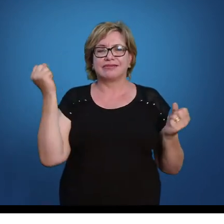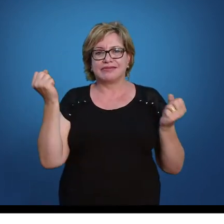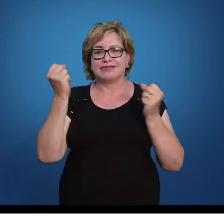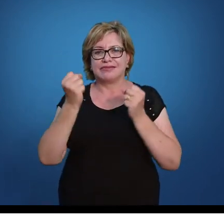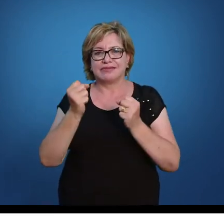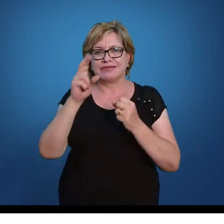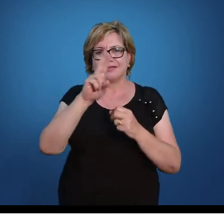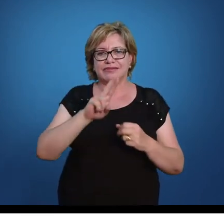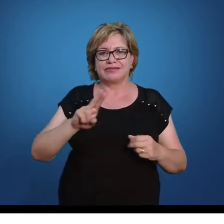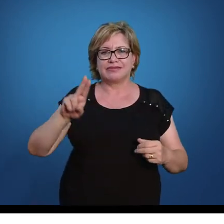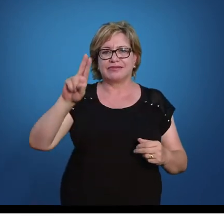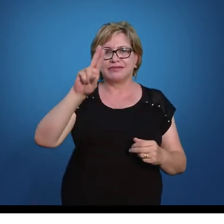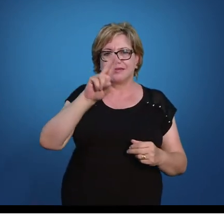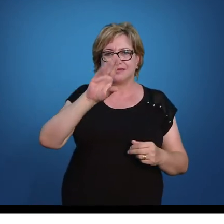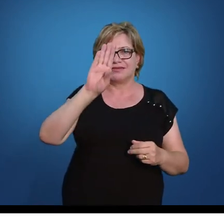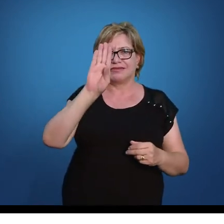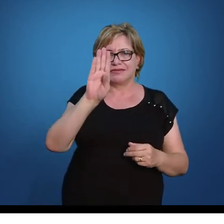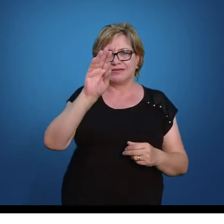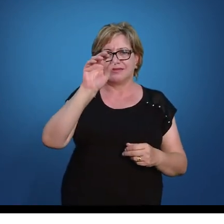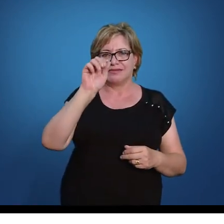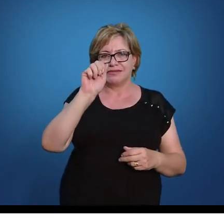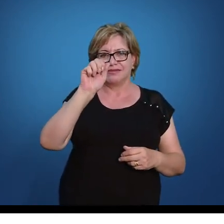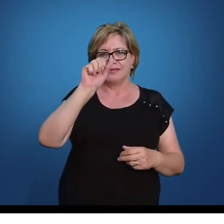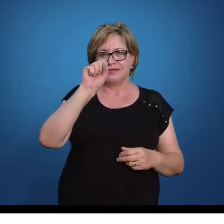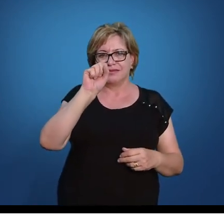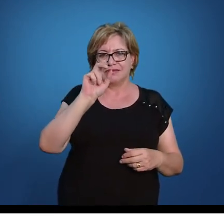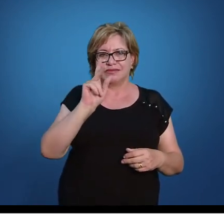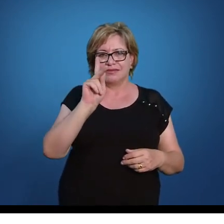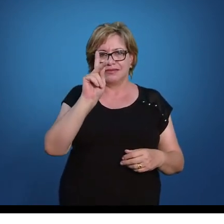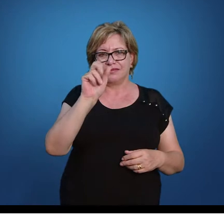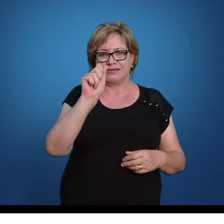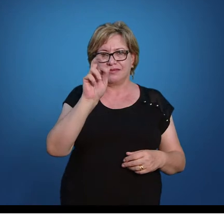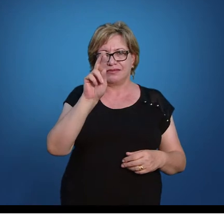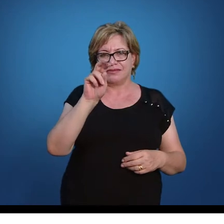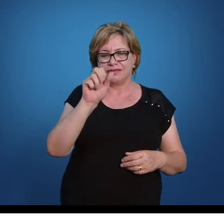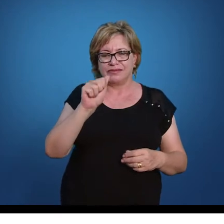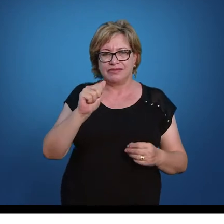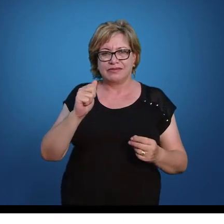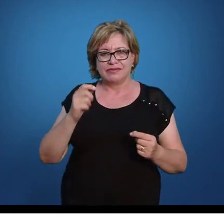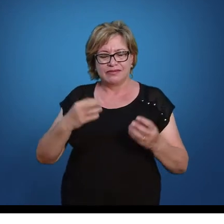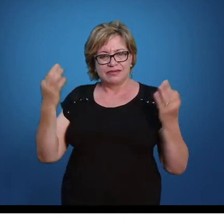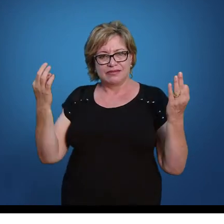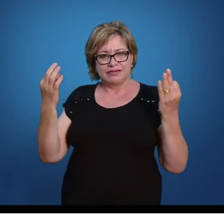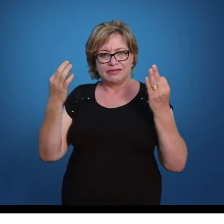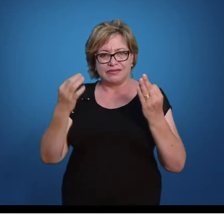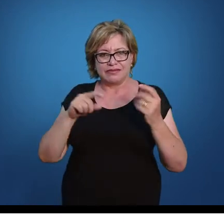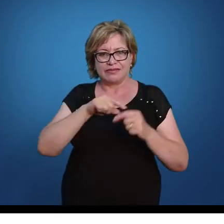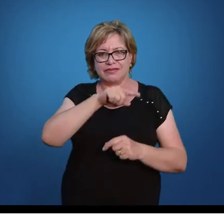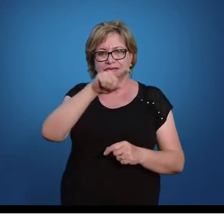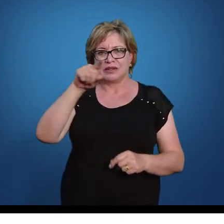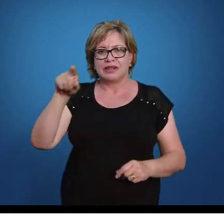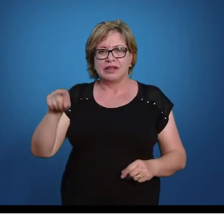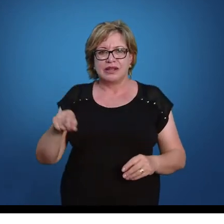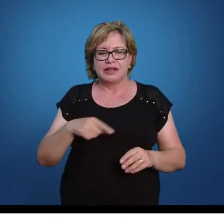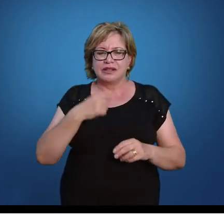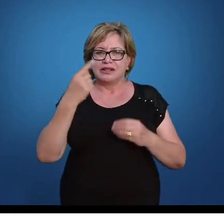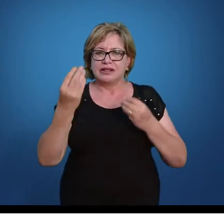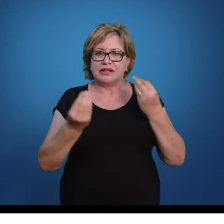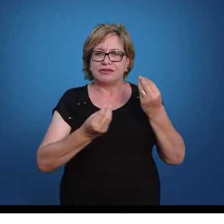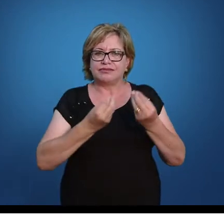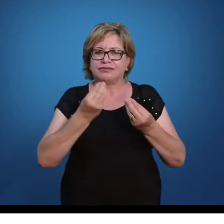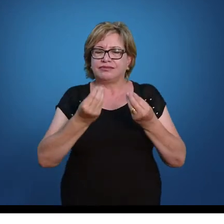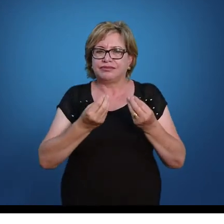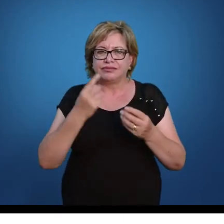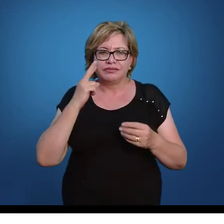resolvida utilizando a fórmula que a gente conhece lá por fórmula de Báscara. Obviamente, para você conhecer isso, eu vou escrever aqui para